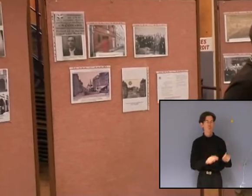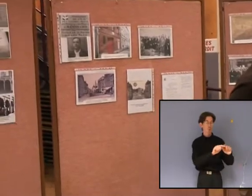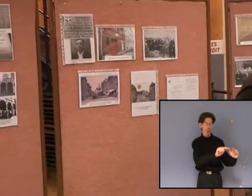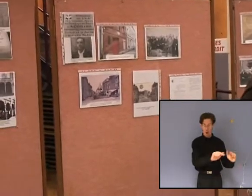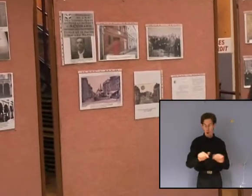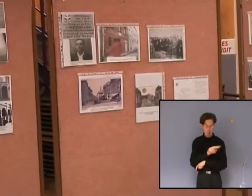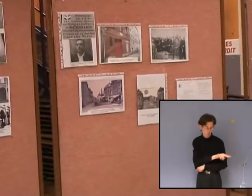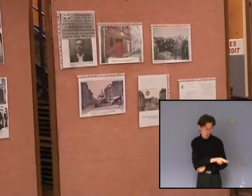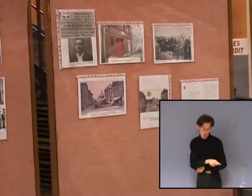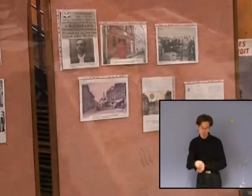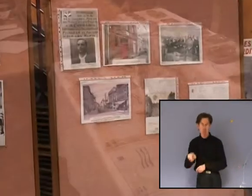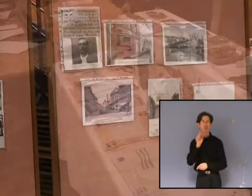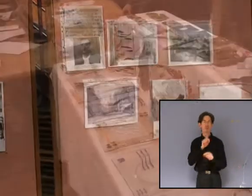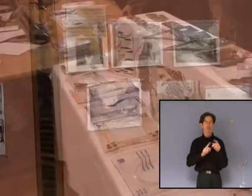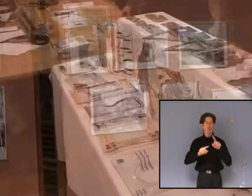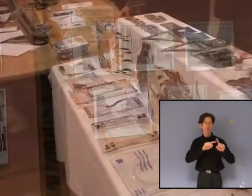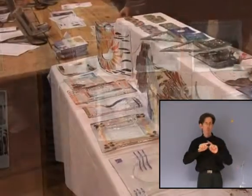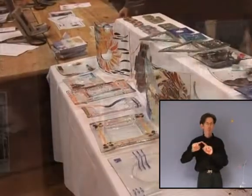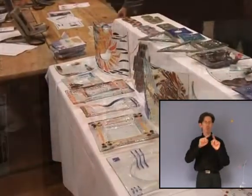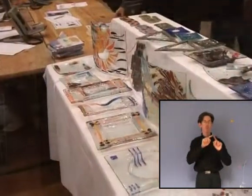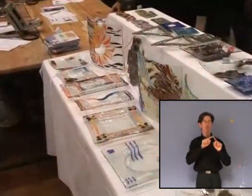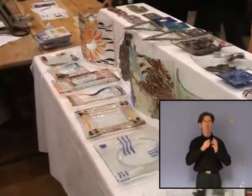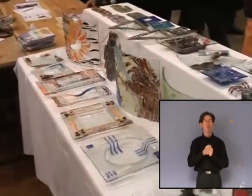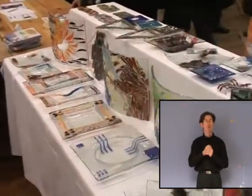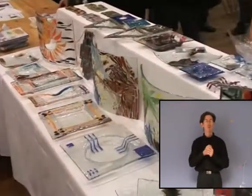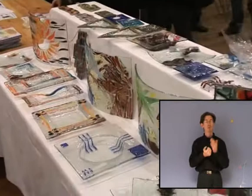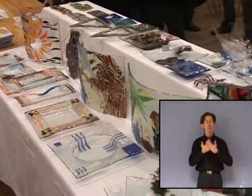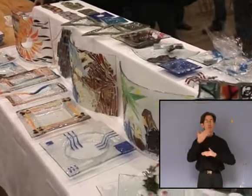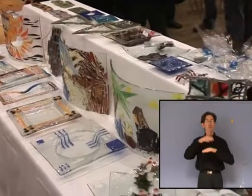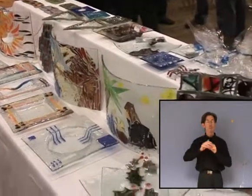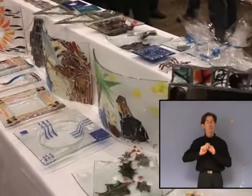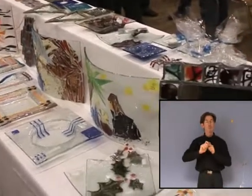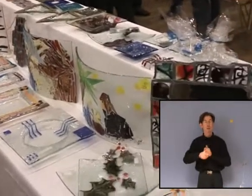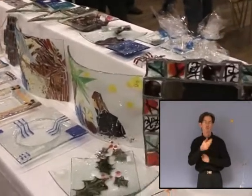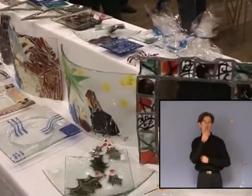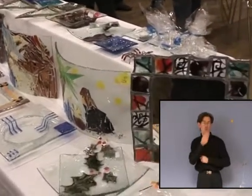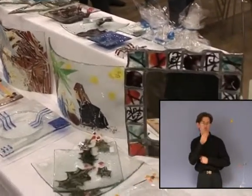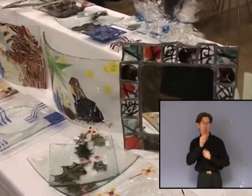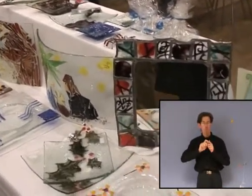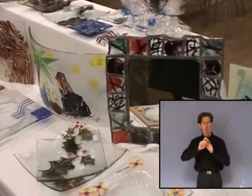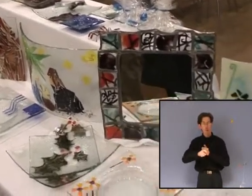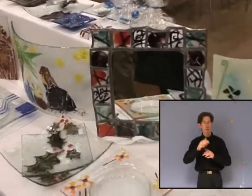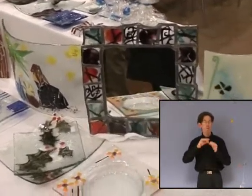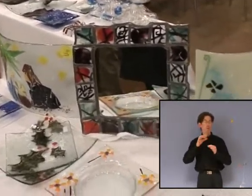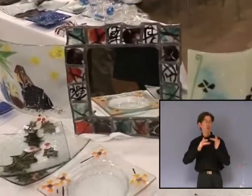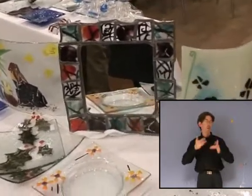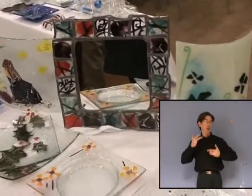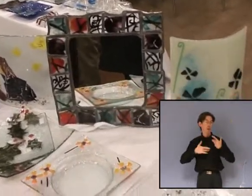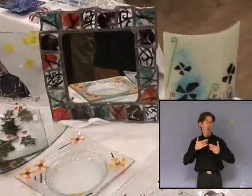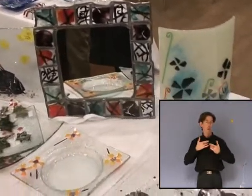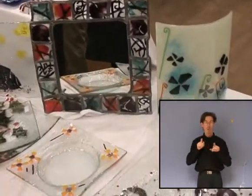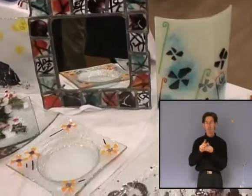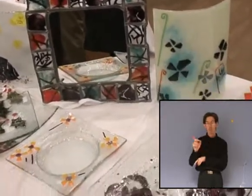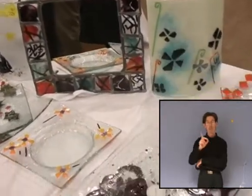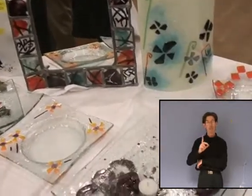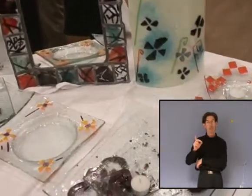d'Arras. Des œuvres d'artistes Sourds étaient aussi exposées. La journée s'est poursuivie par une chaise de théâtre, puis par un repas, tandis que